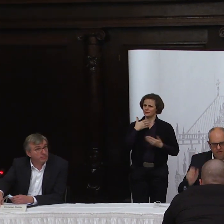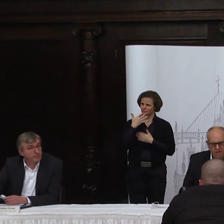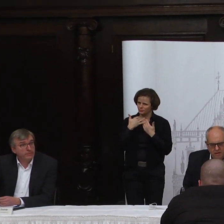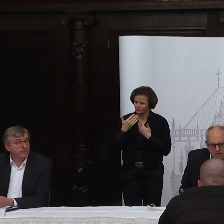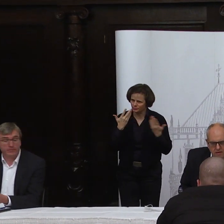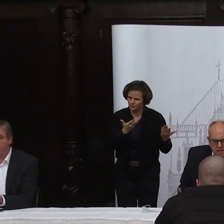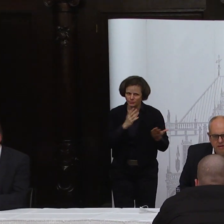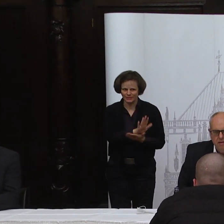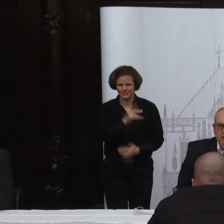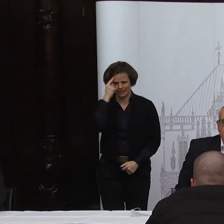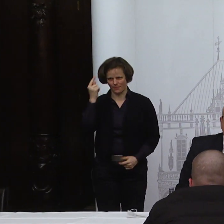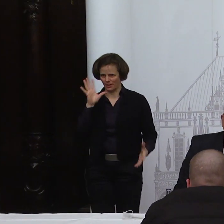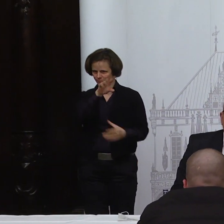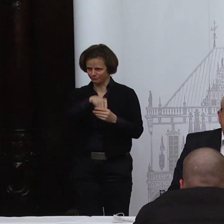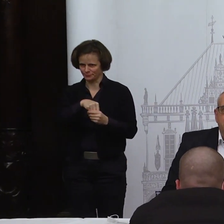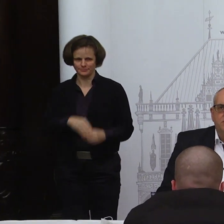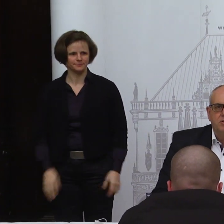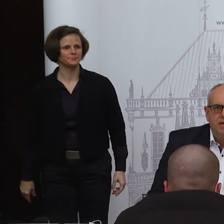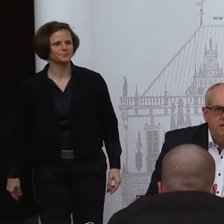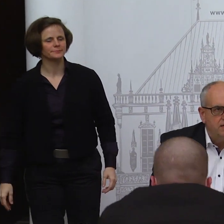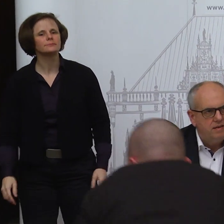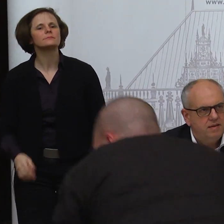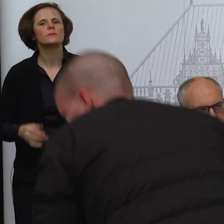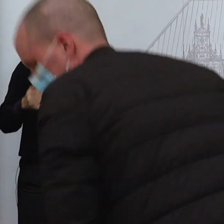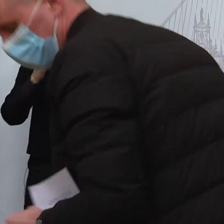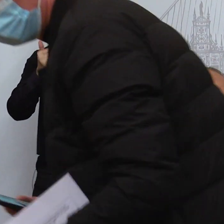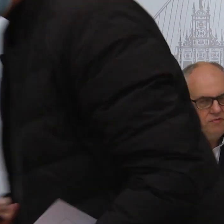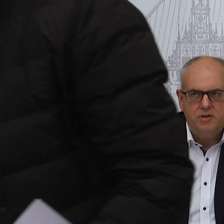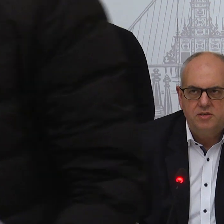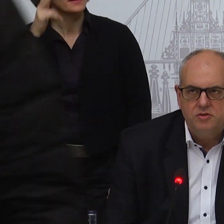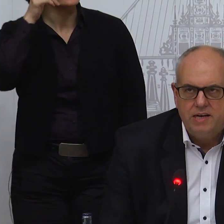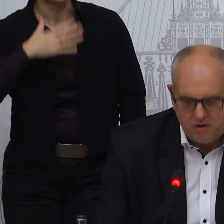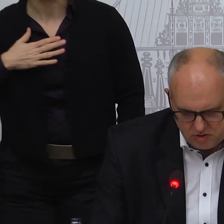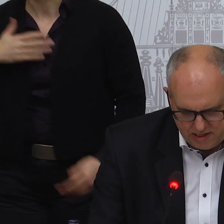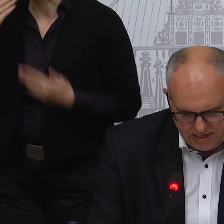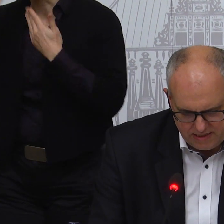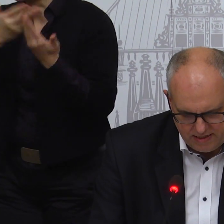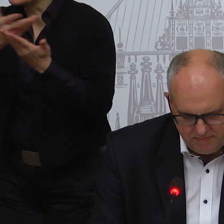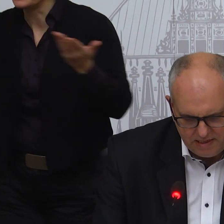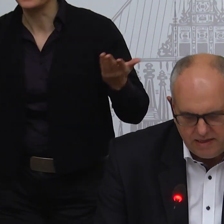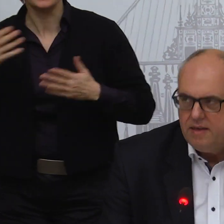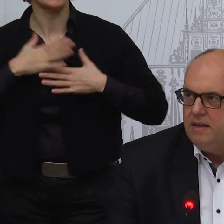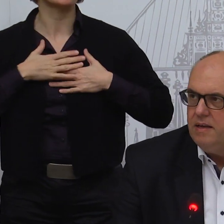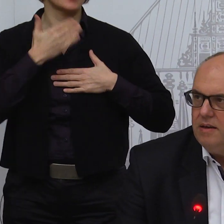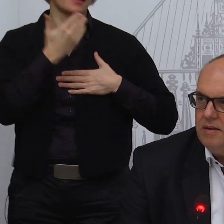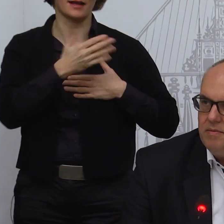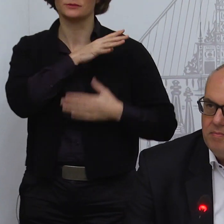sagen. Ja, meine Damen und Herren, herzlichen Dank dafür, dass Sie so lange ausgeharrt haben.